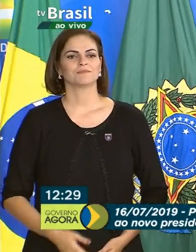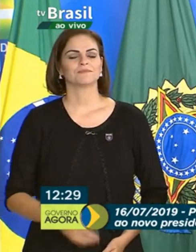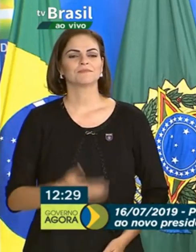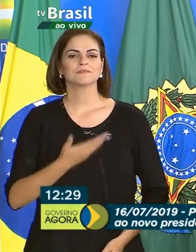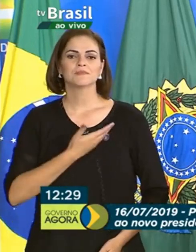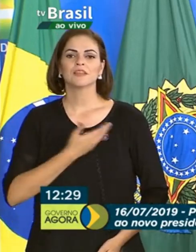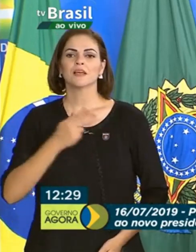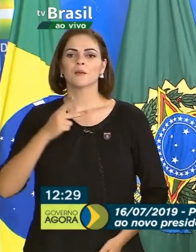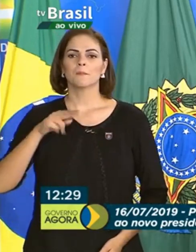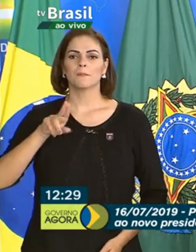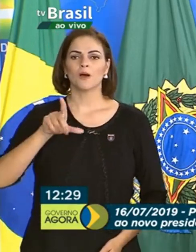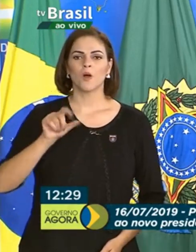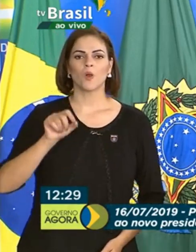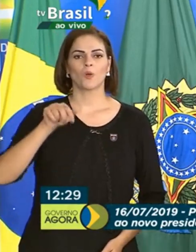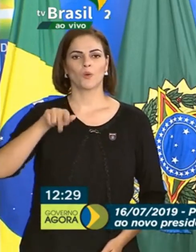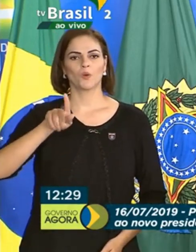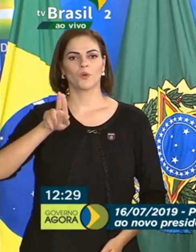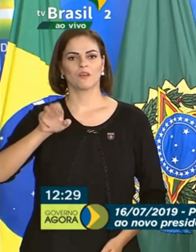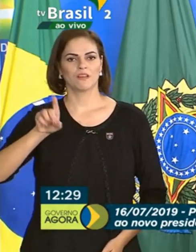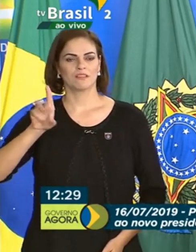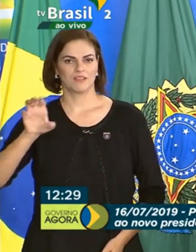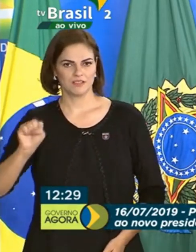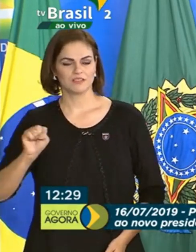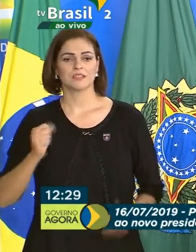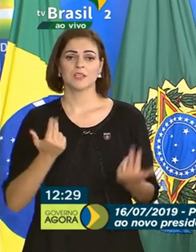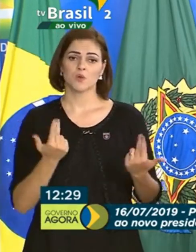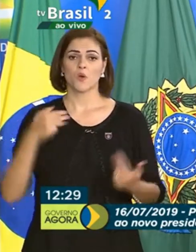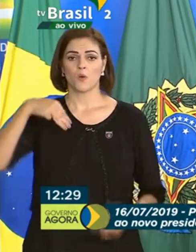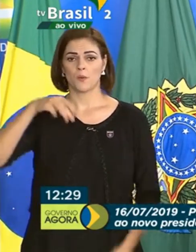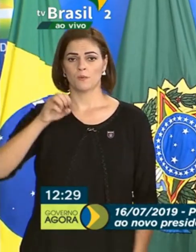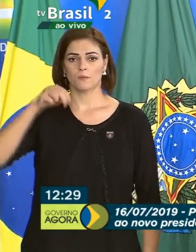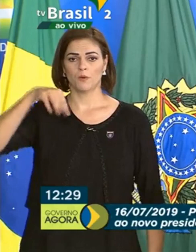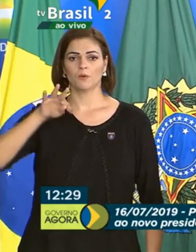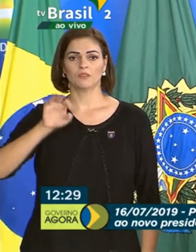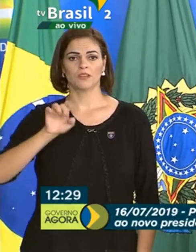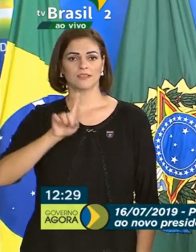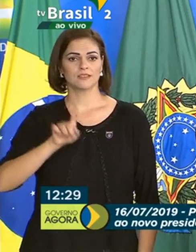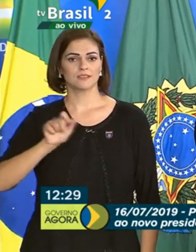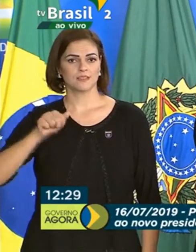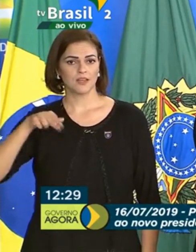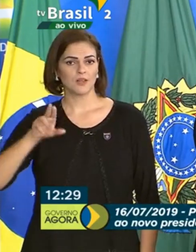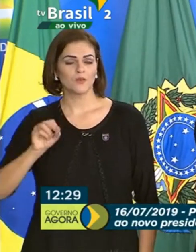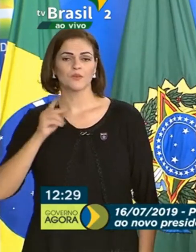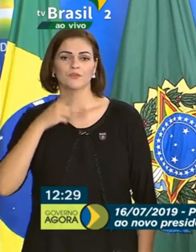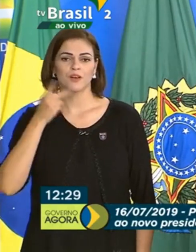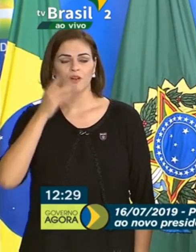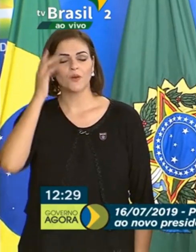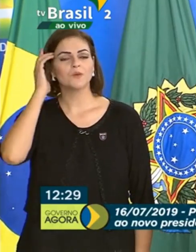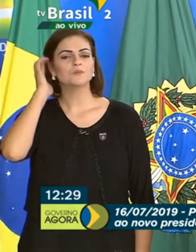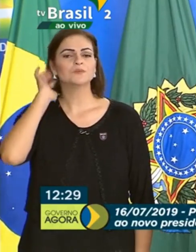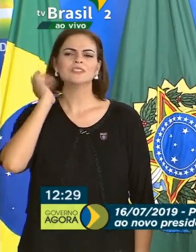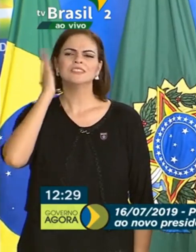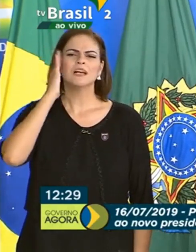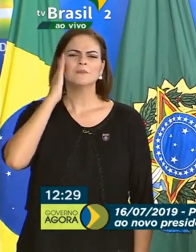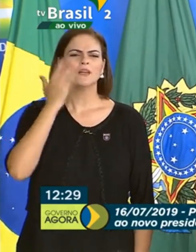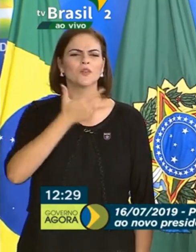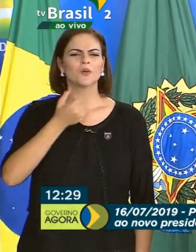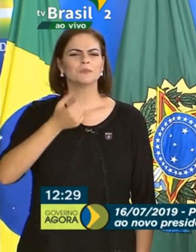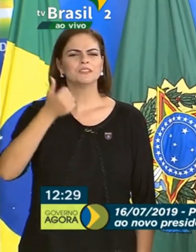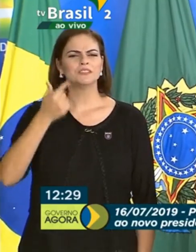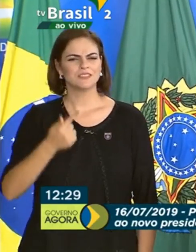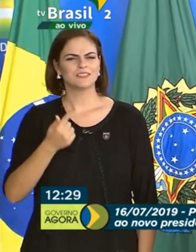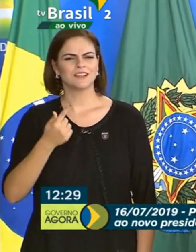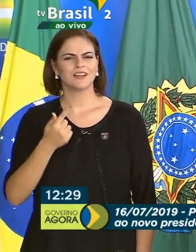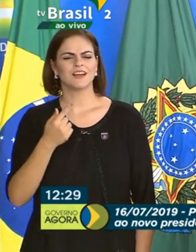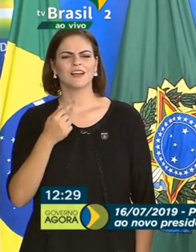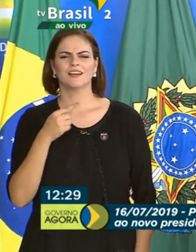Paulo Guedes, assim como o Montesano falou, que ficou sabendo em 2017 que o senhor